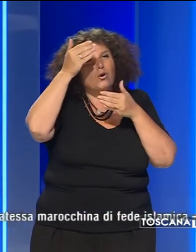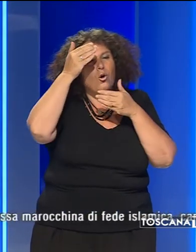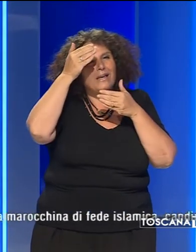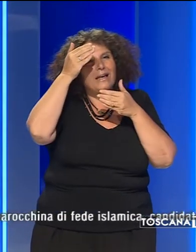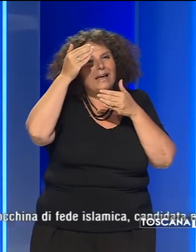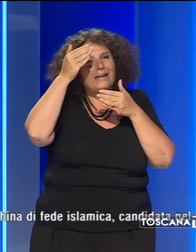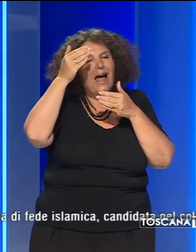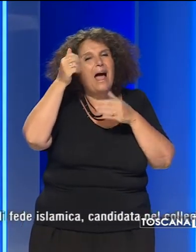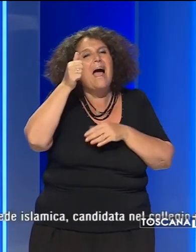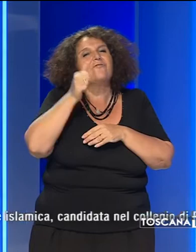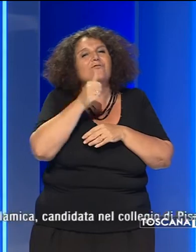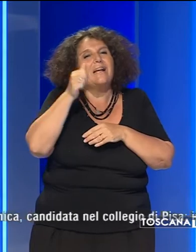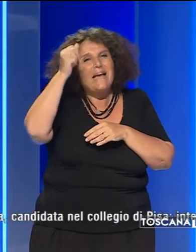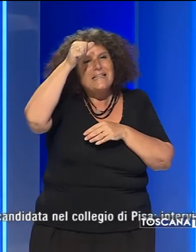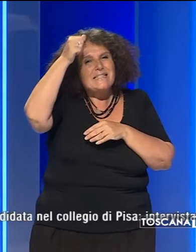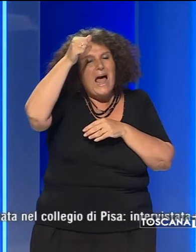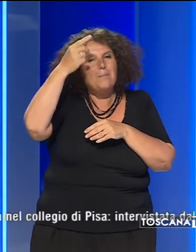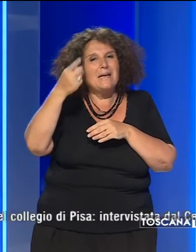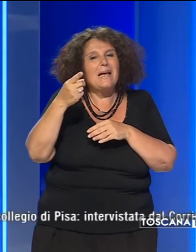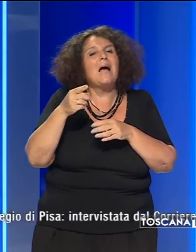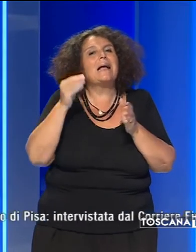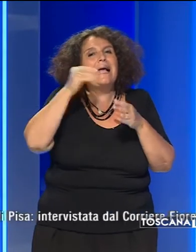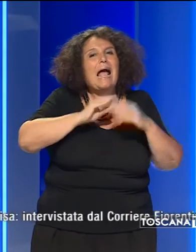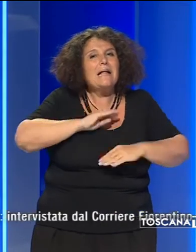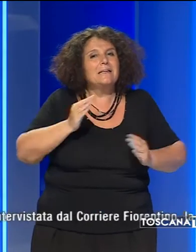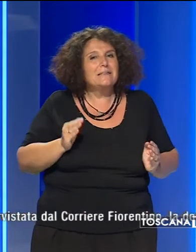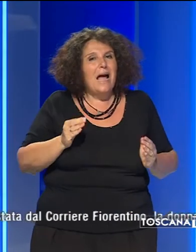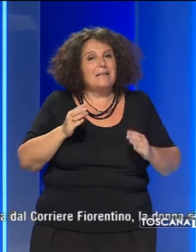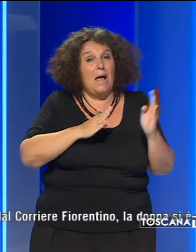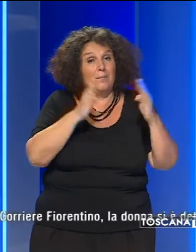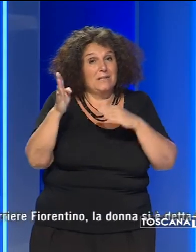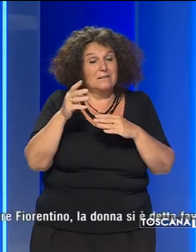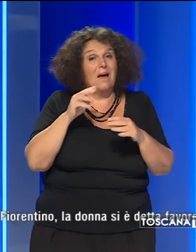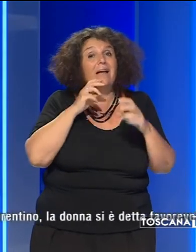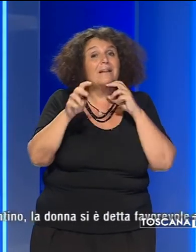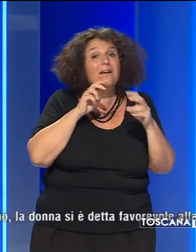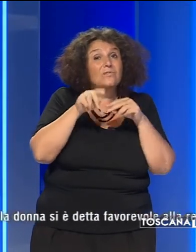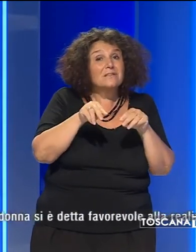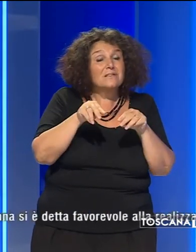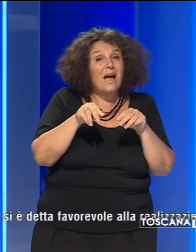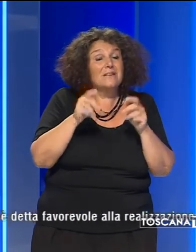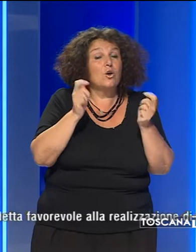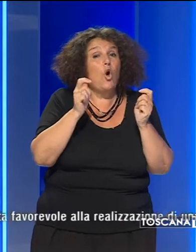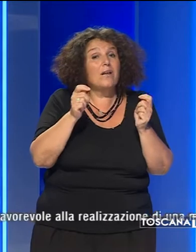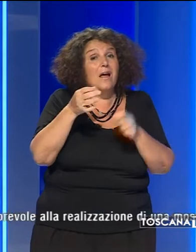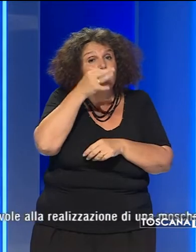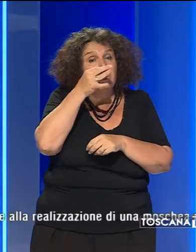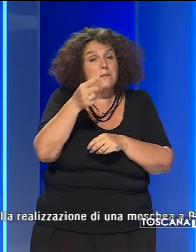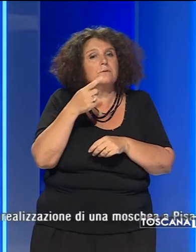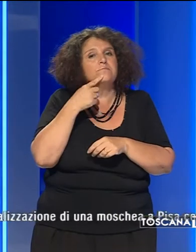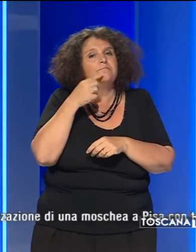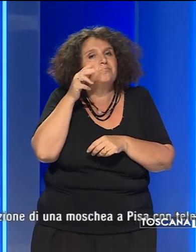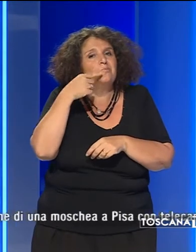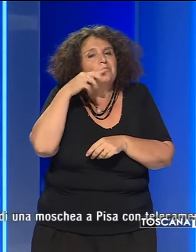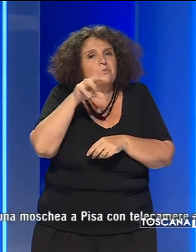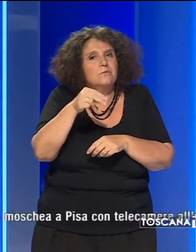islamica candidata nel collegio di Pisa. Intervistata dal Corriere Fiorentino, la donna si è detta favorevole